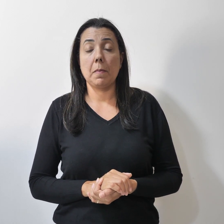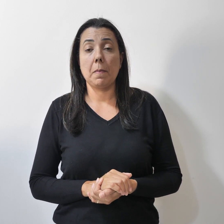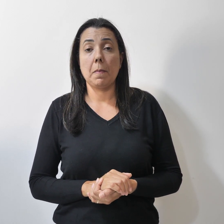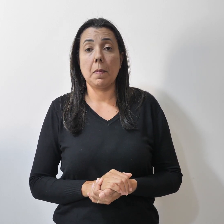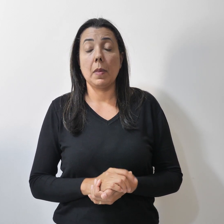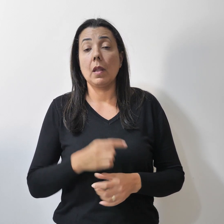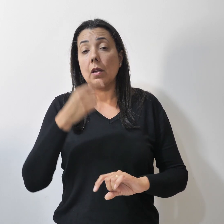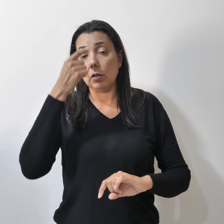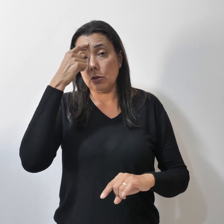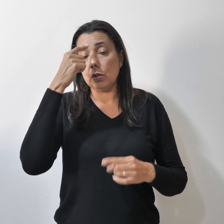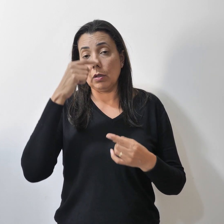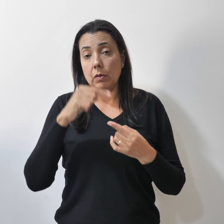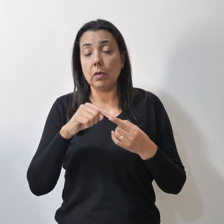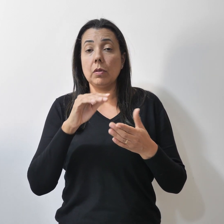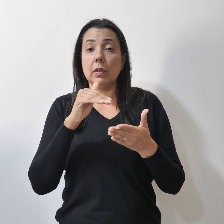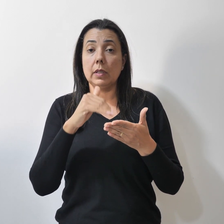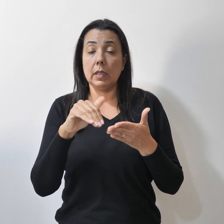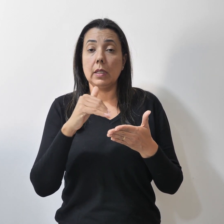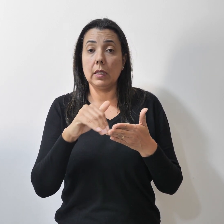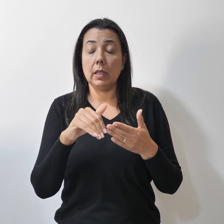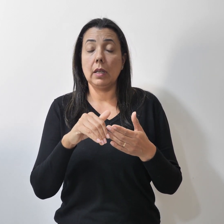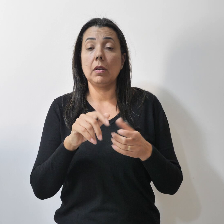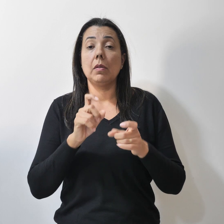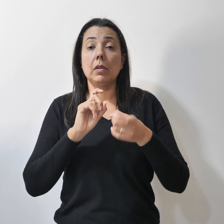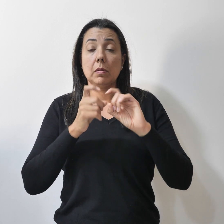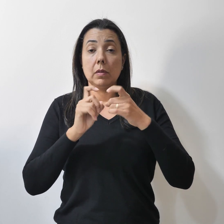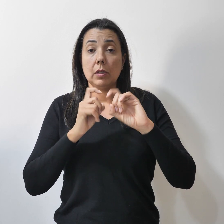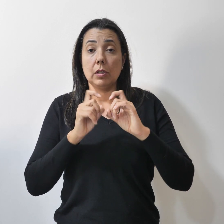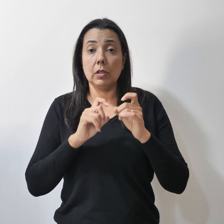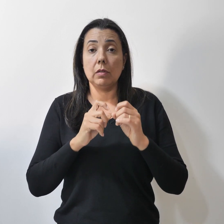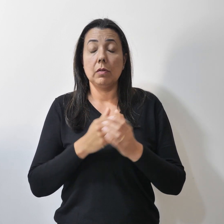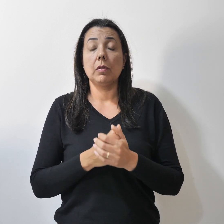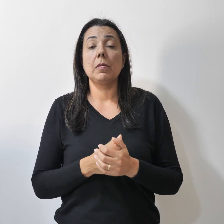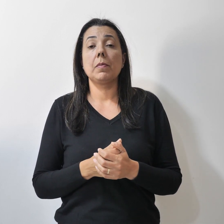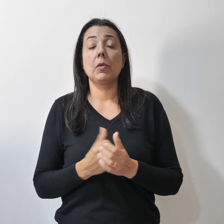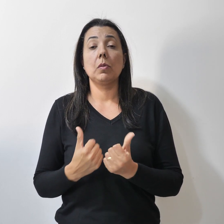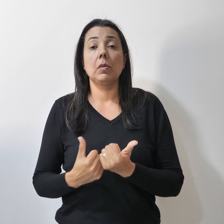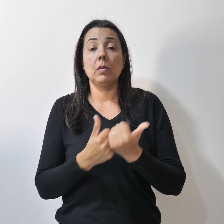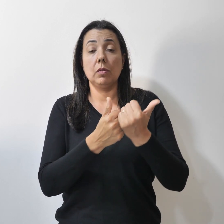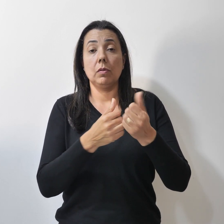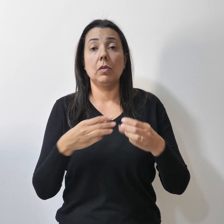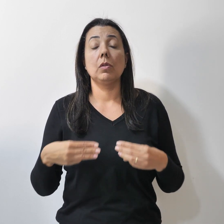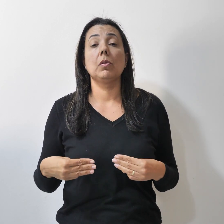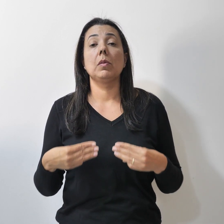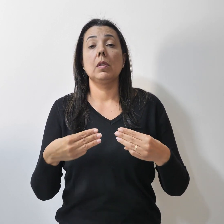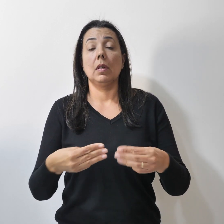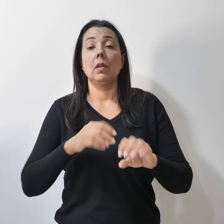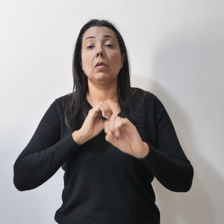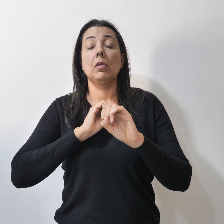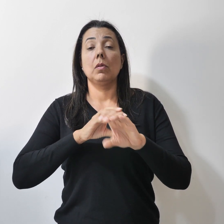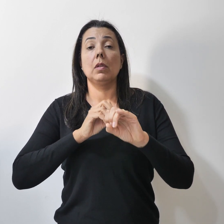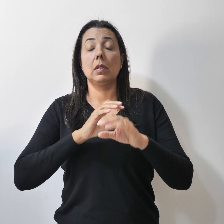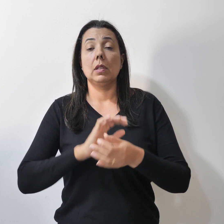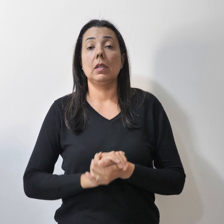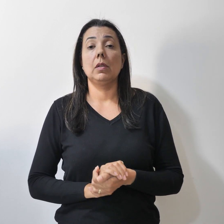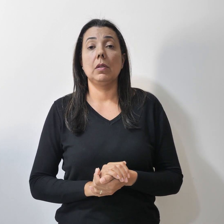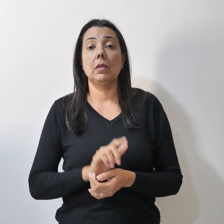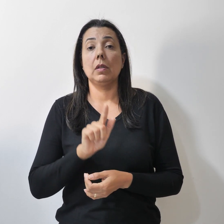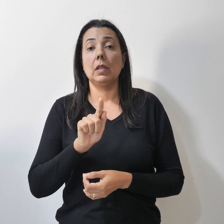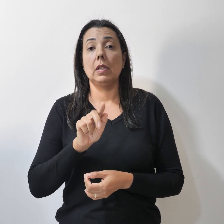acordo com o secretário executivo adjunto do Ministério da Educação, Gregório Grisa